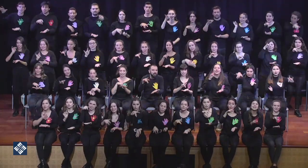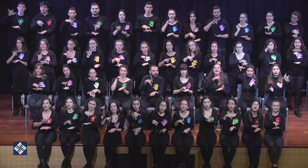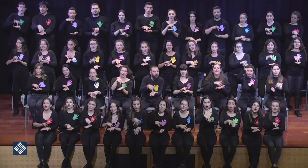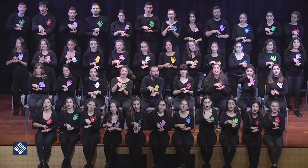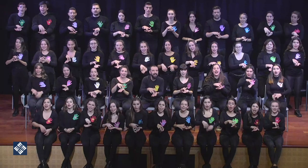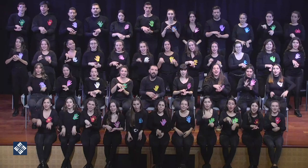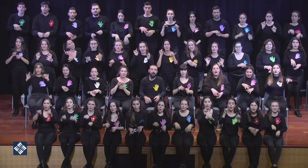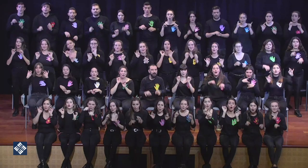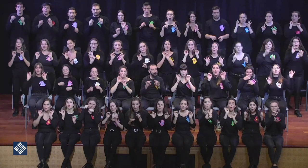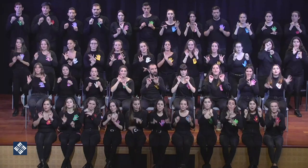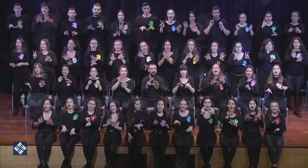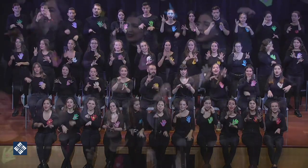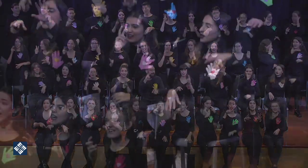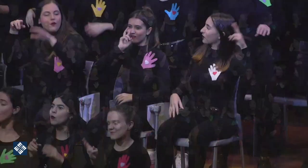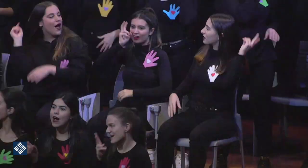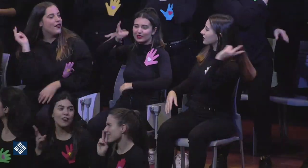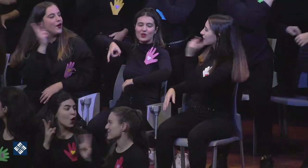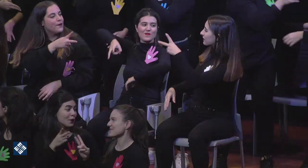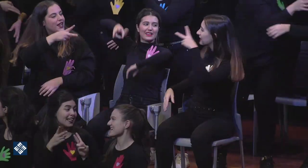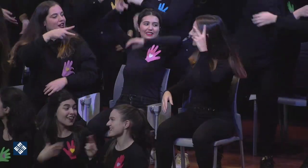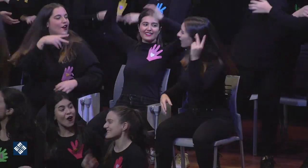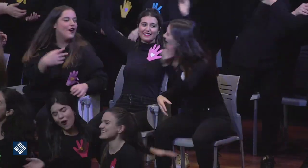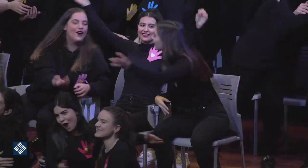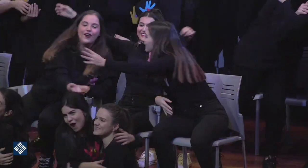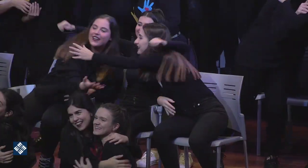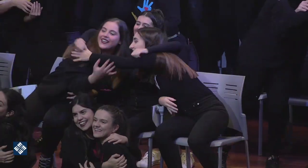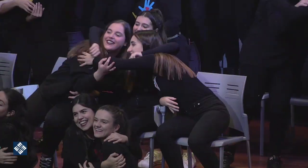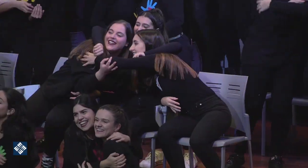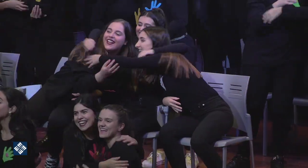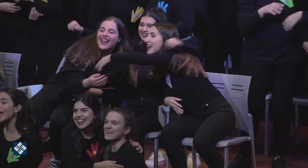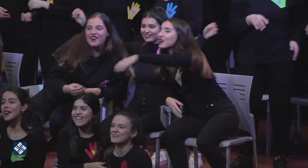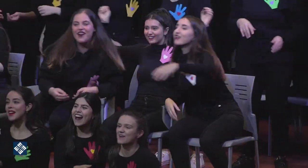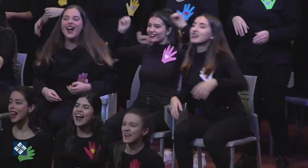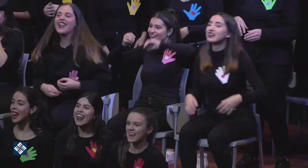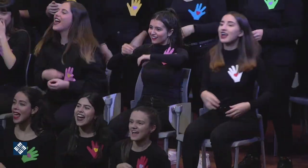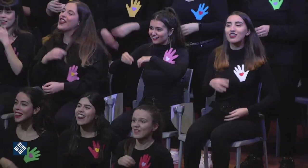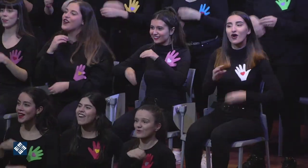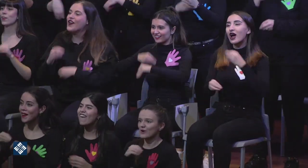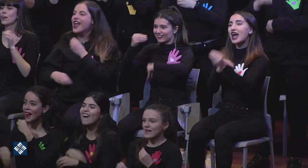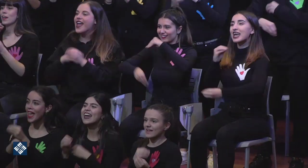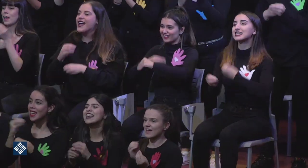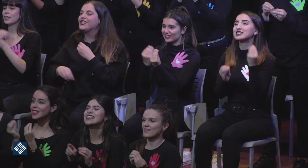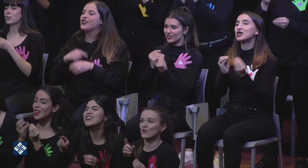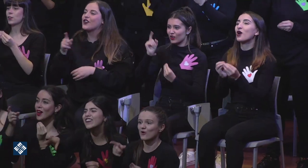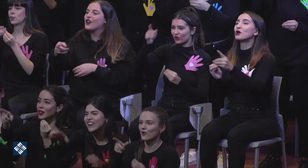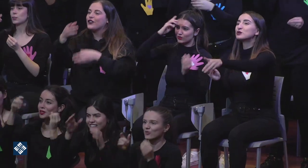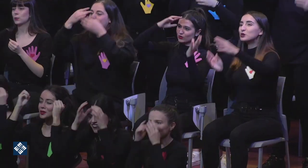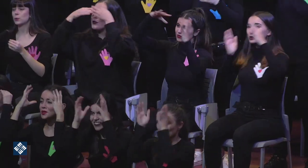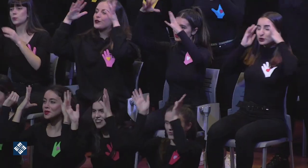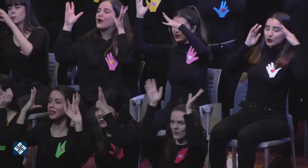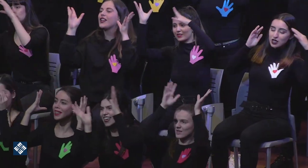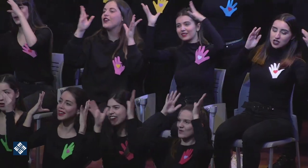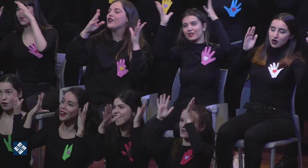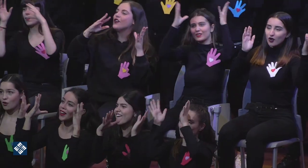tocado Magia cuando miro y te tengo al lado, hecho con tus sueños